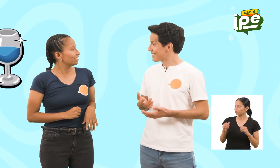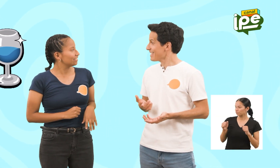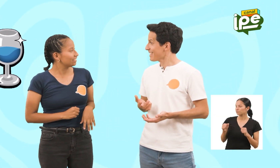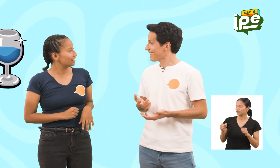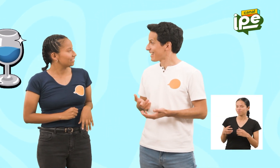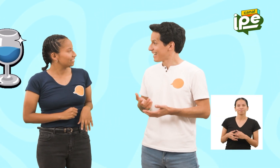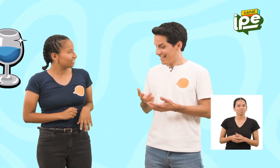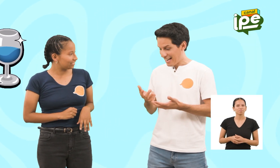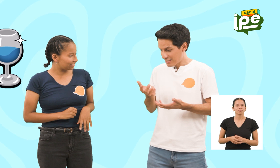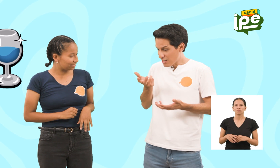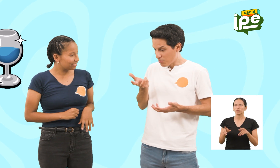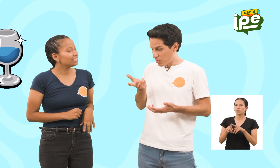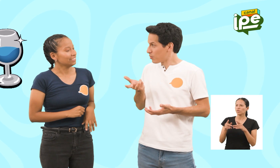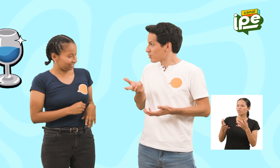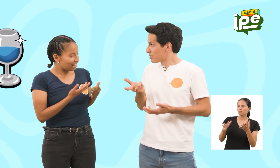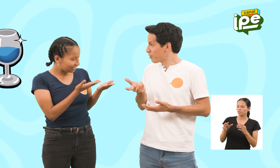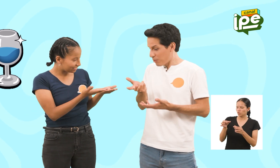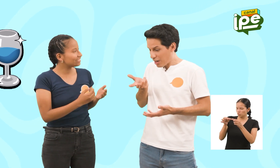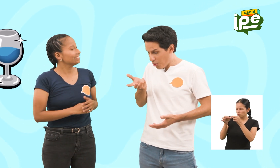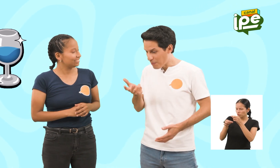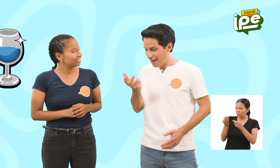¡Sí! Así como si fuera una copa.